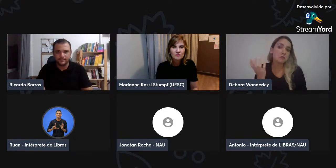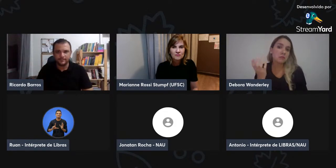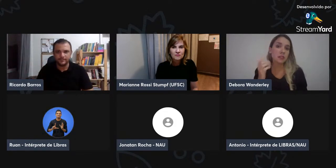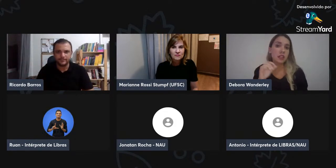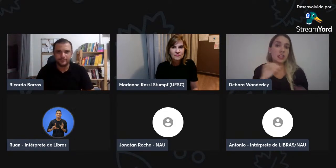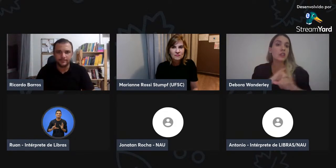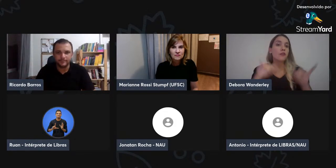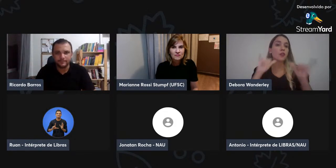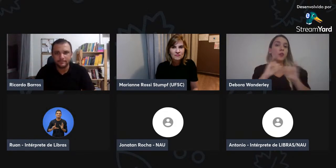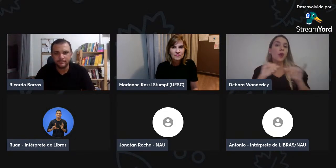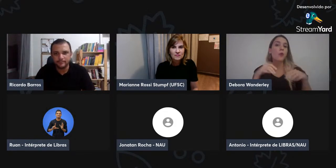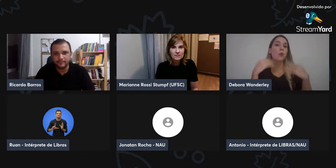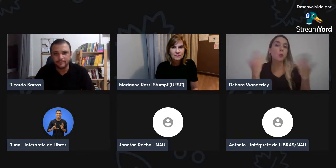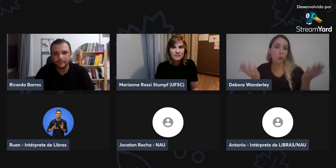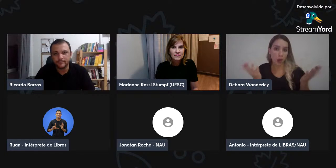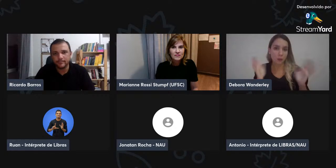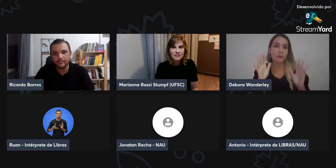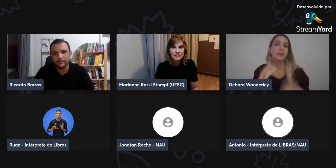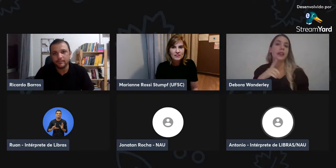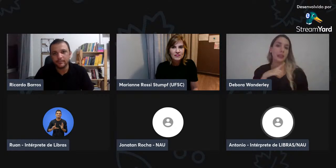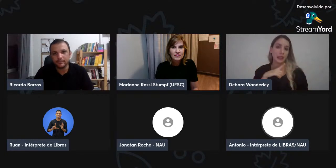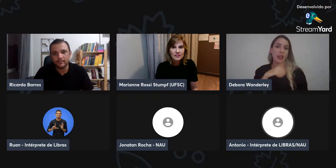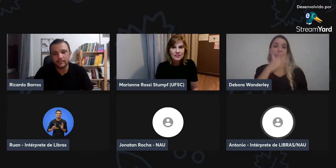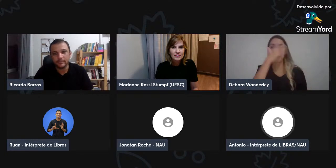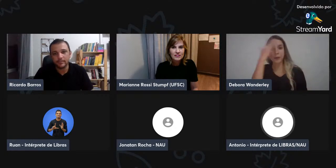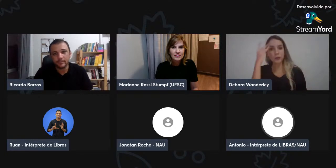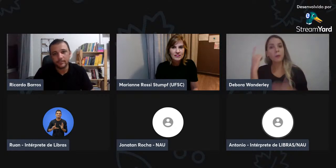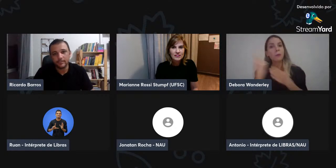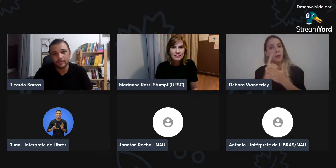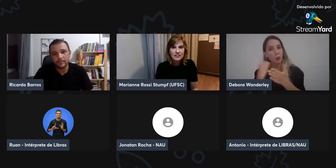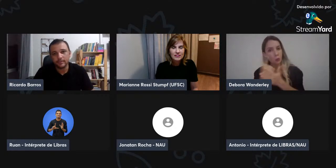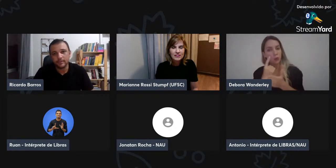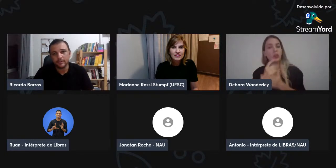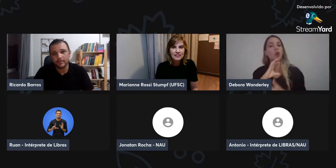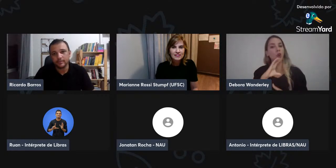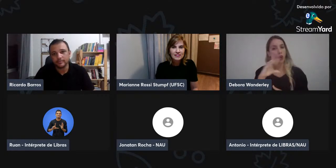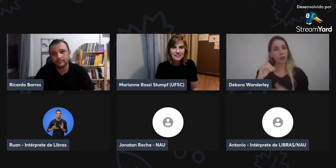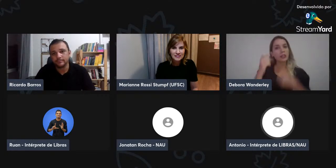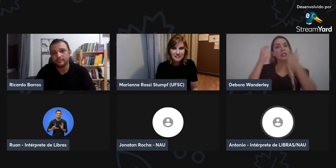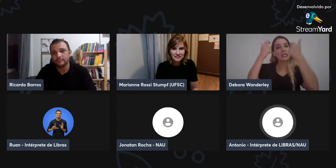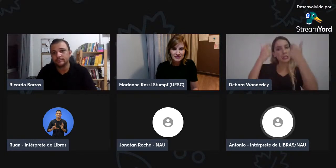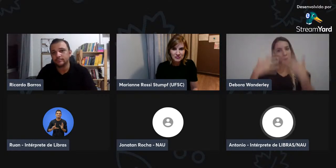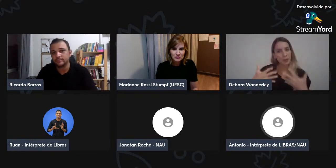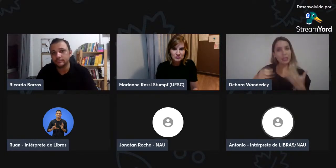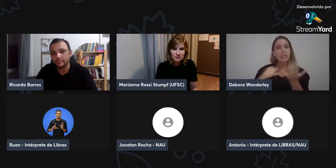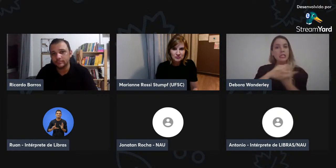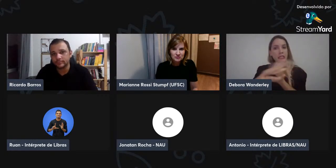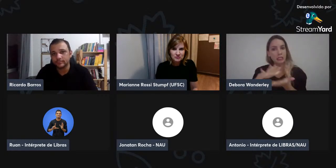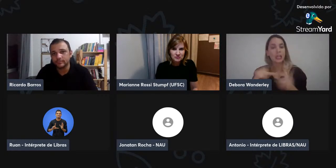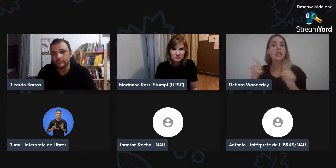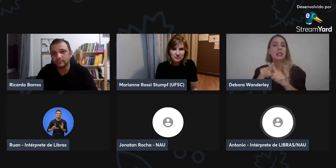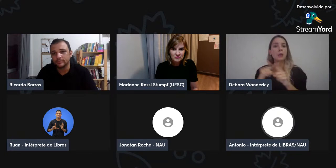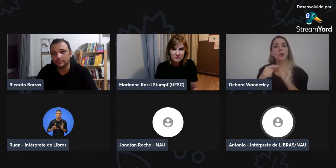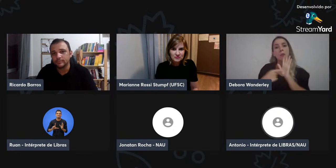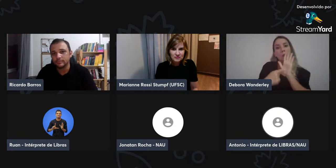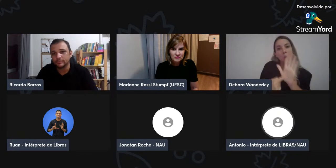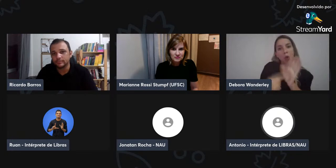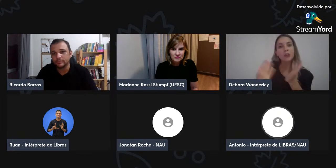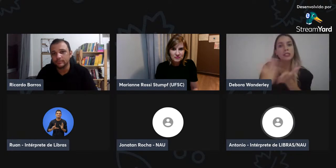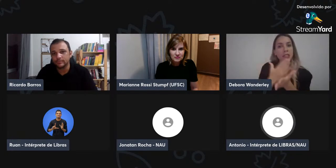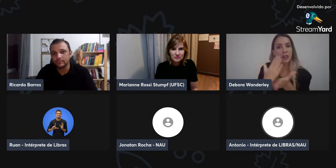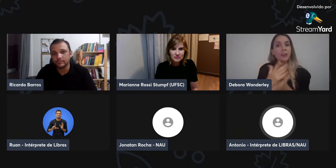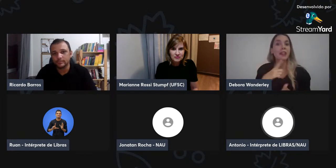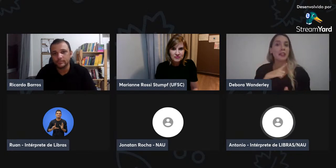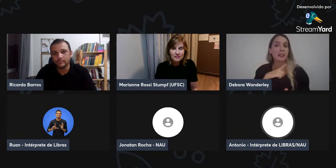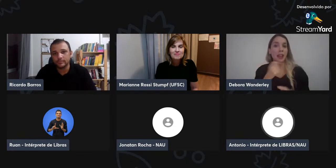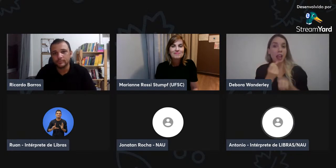de SignWrite, correto? Então, divulgação. As pessoas falam sobre a questão